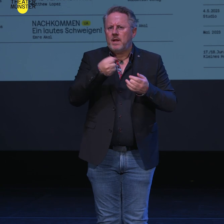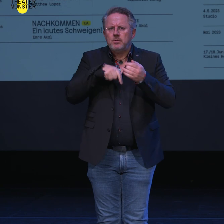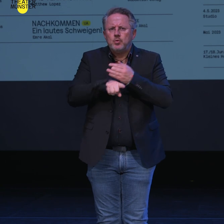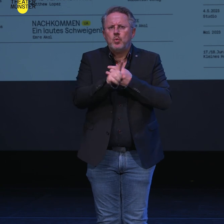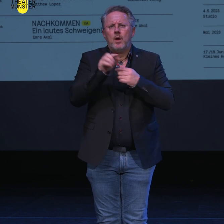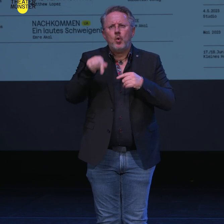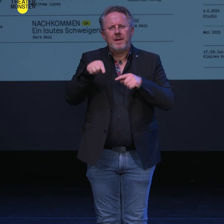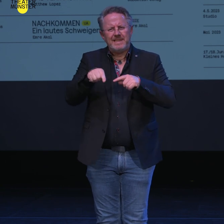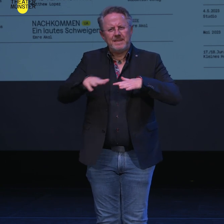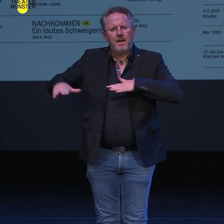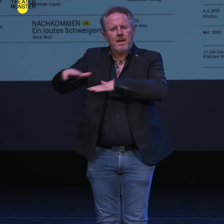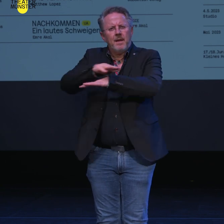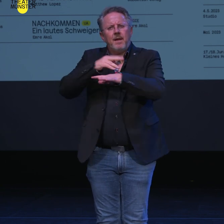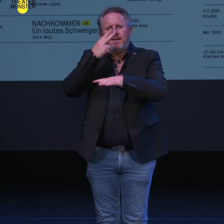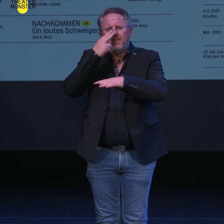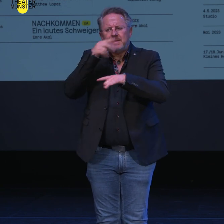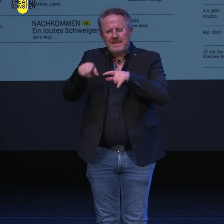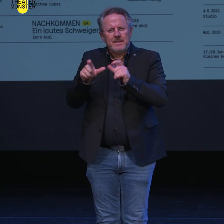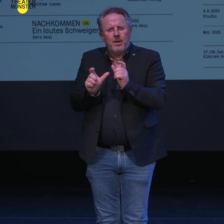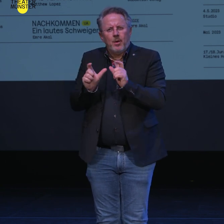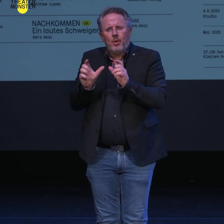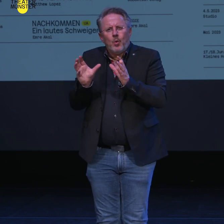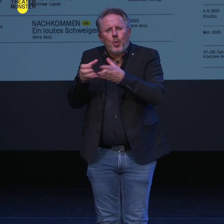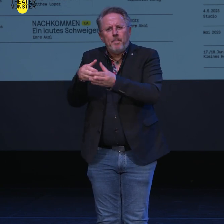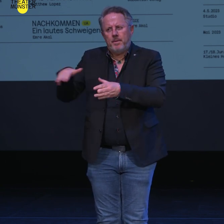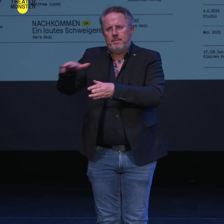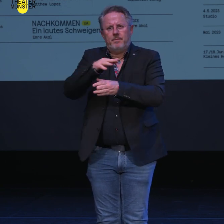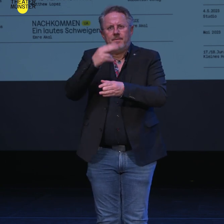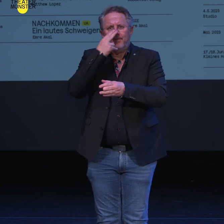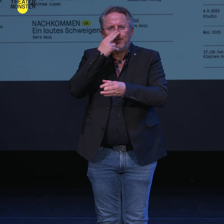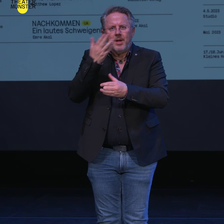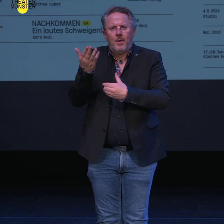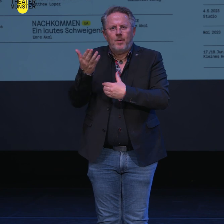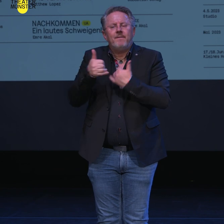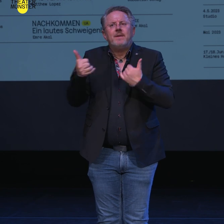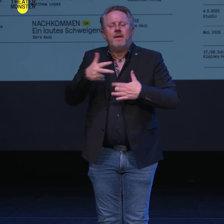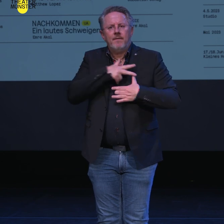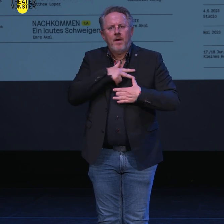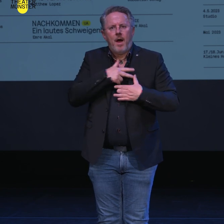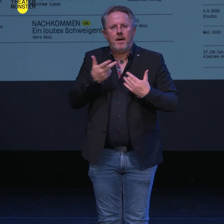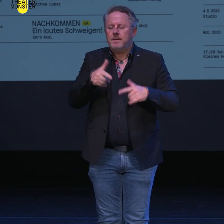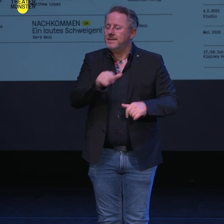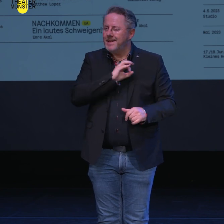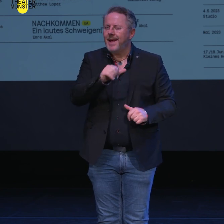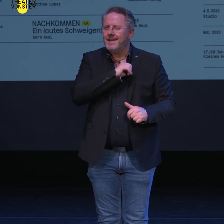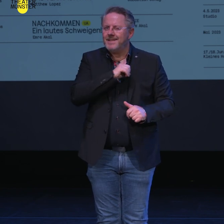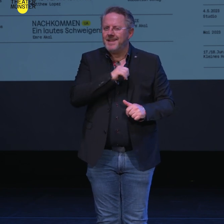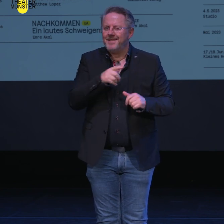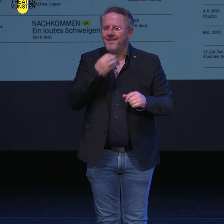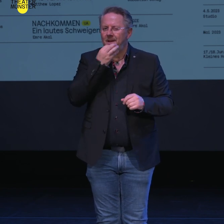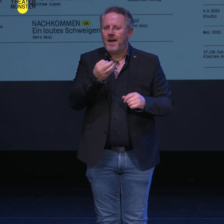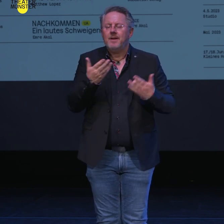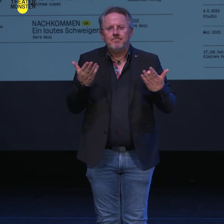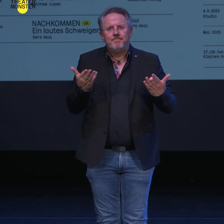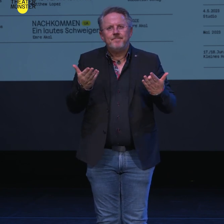zum Metaverse finden. Was passiert mit so einer Gruppe, wenn das ganze Wirklichkeit geworden ist? Eine sehr interessante Frage, wie ich